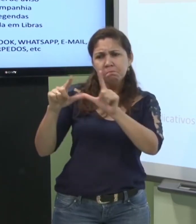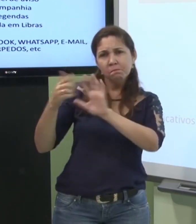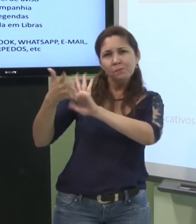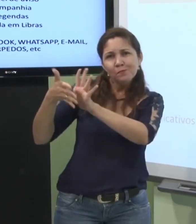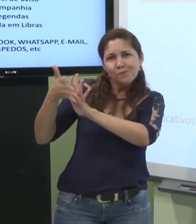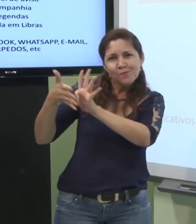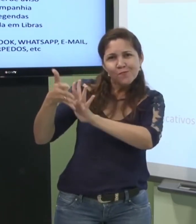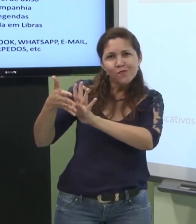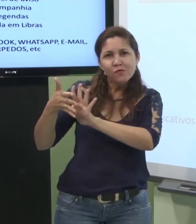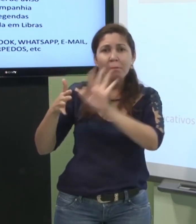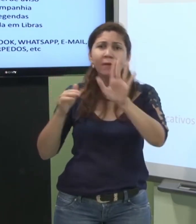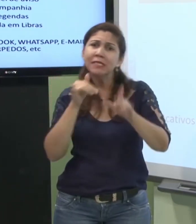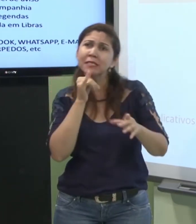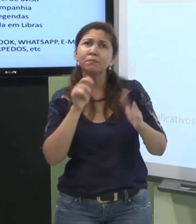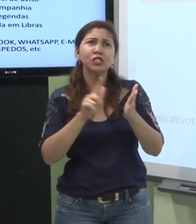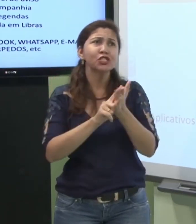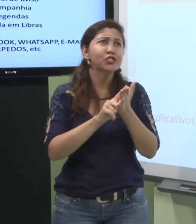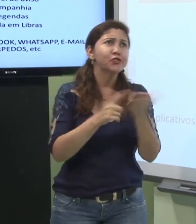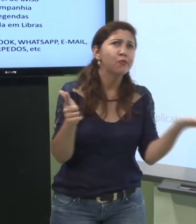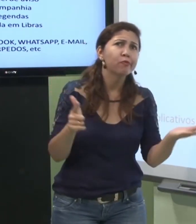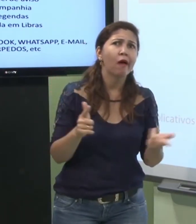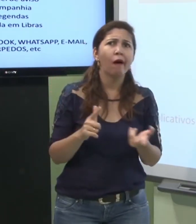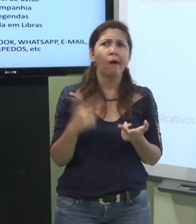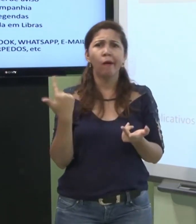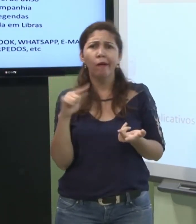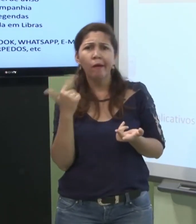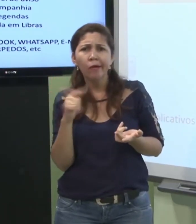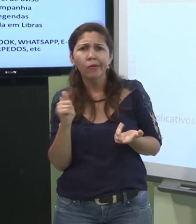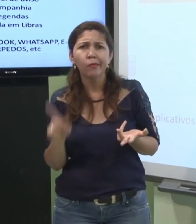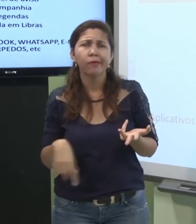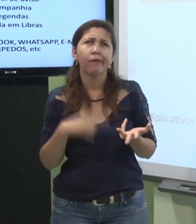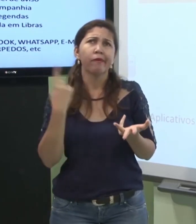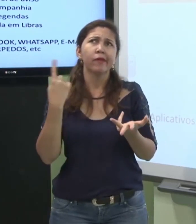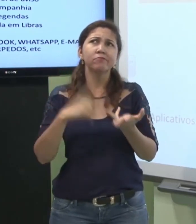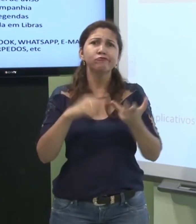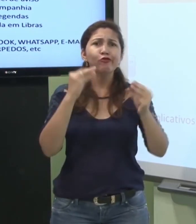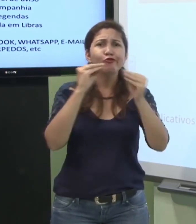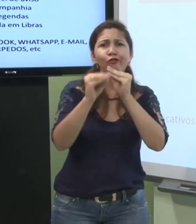jornais, os telejornais não têm, as novelas não têm, filmes.